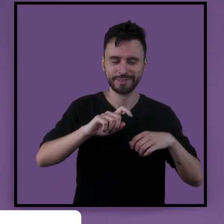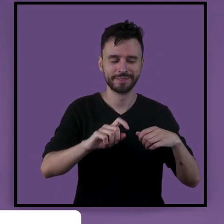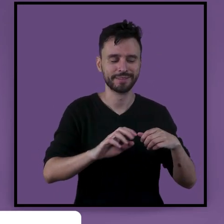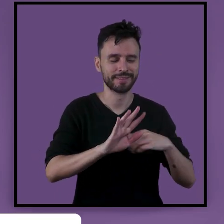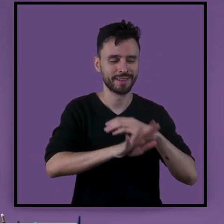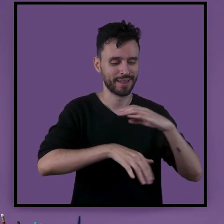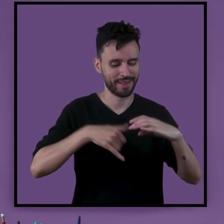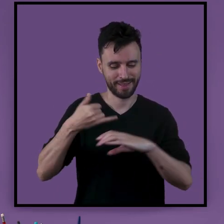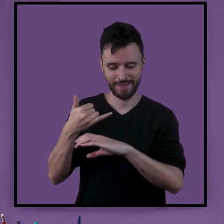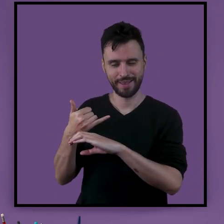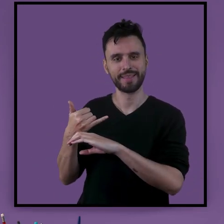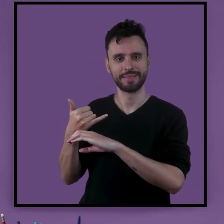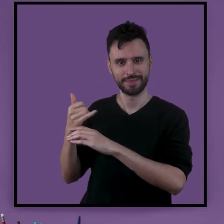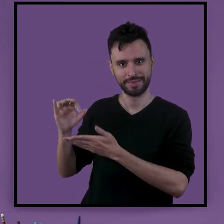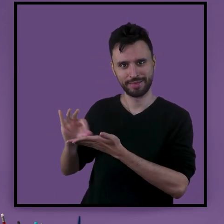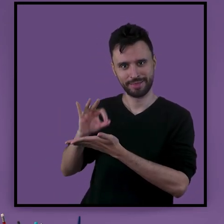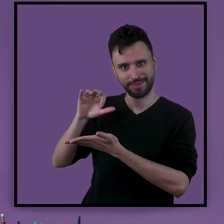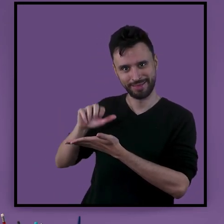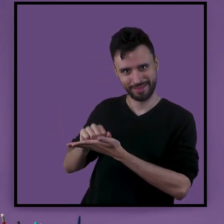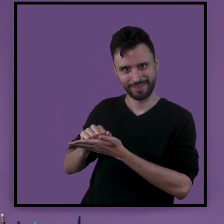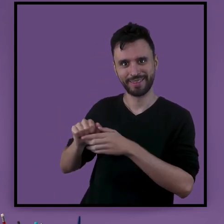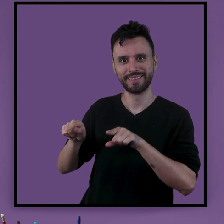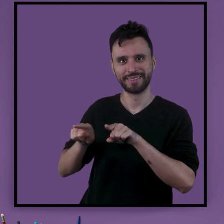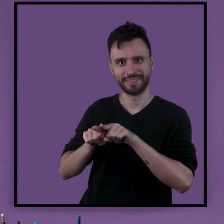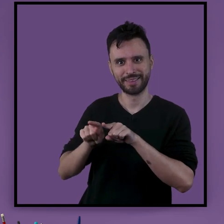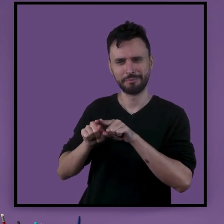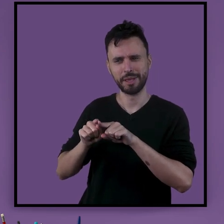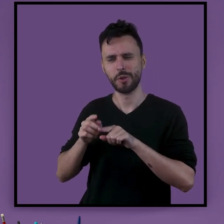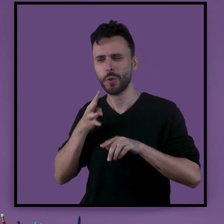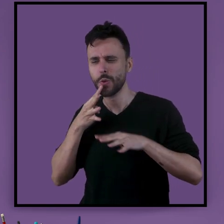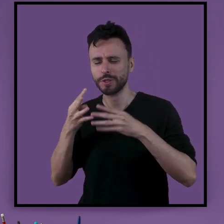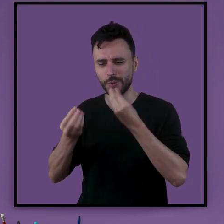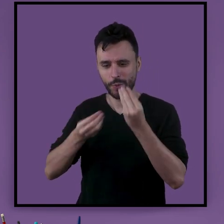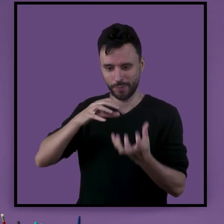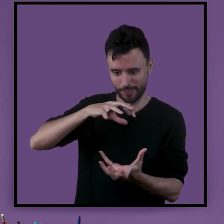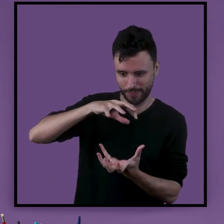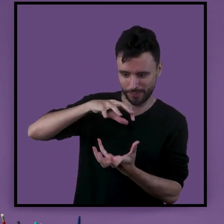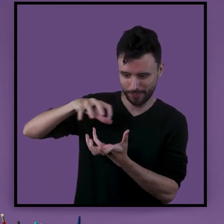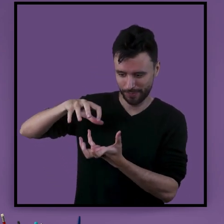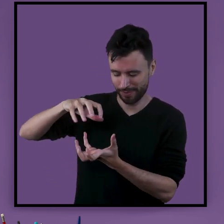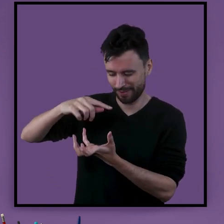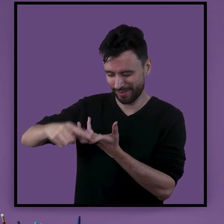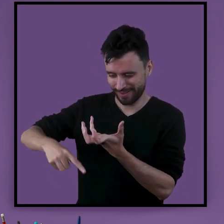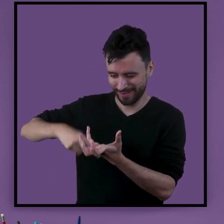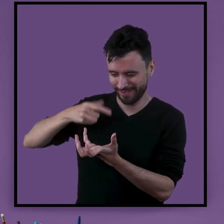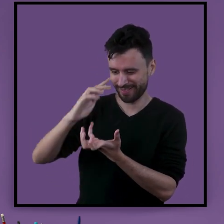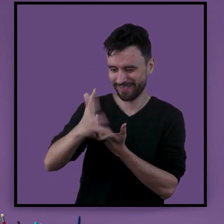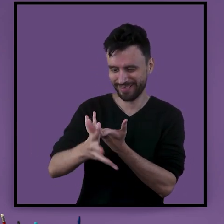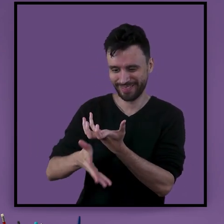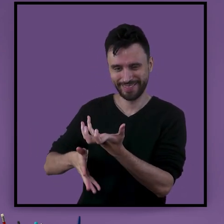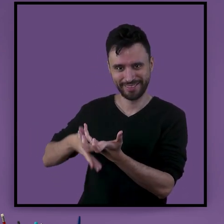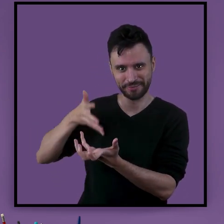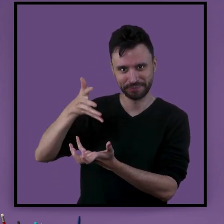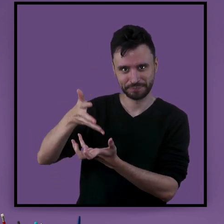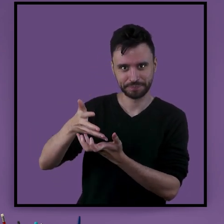da Uníntese e saiba muito mais sobre o universo da Libras. Então, já ativa o sininho